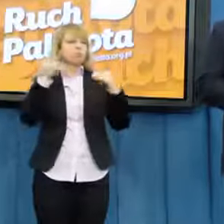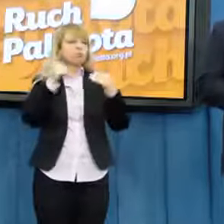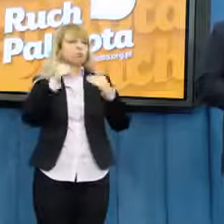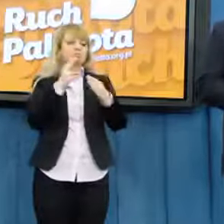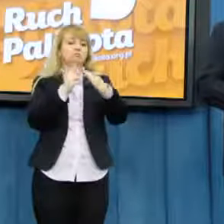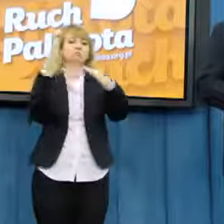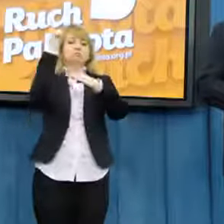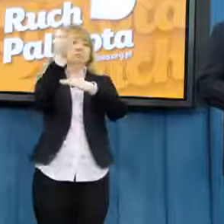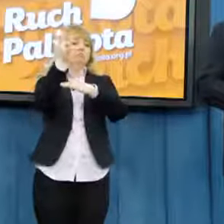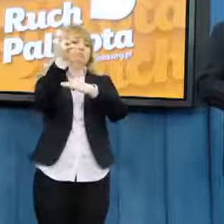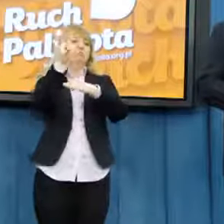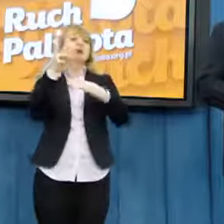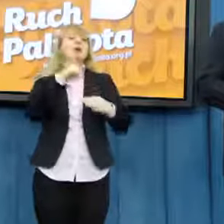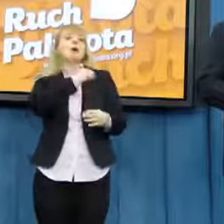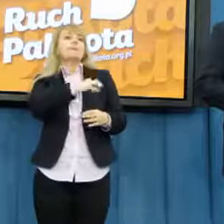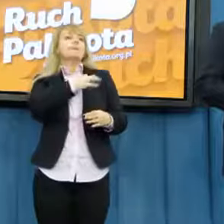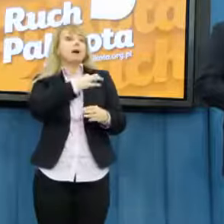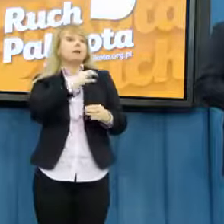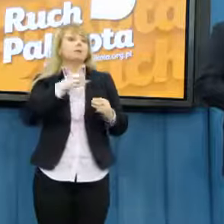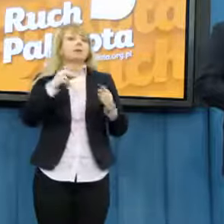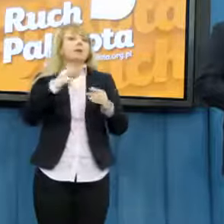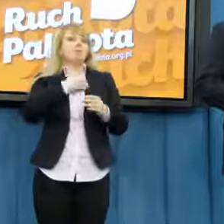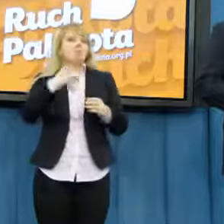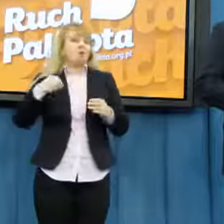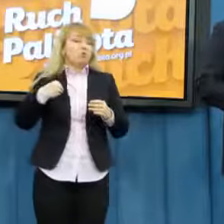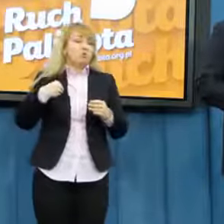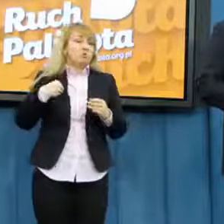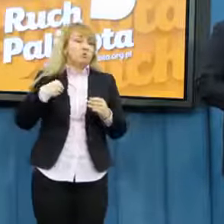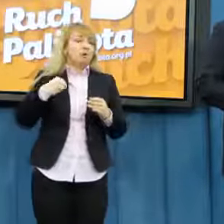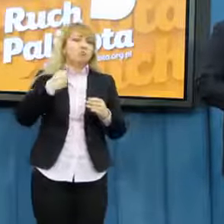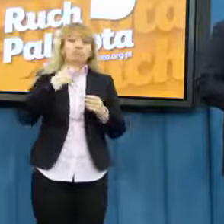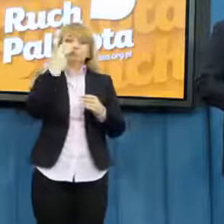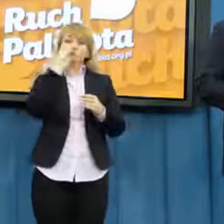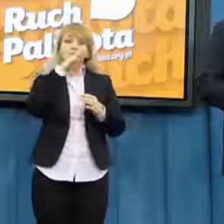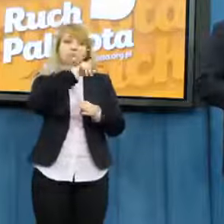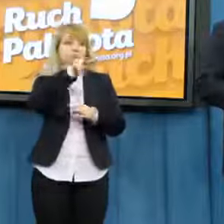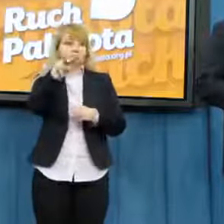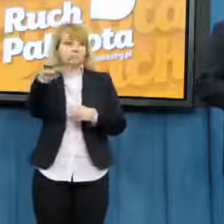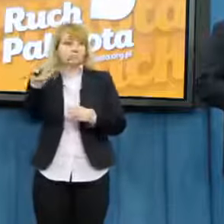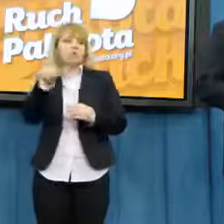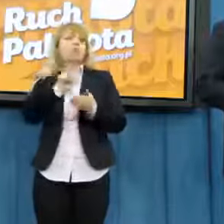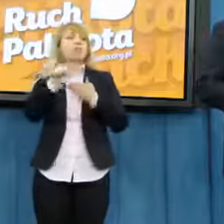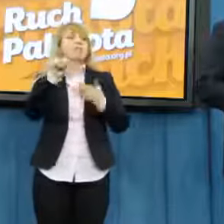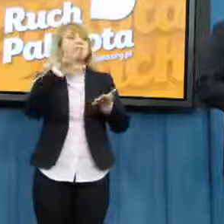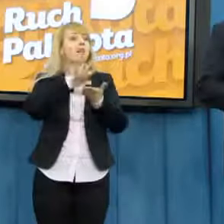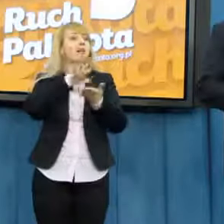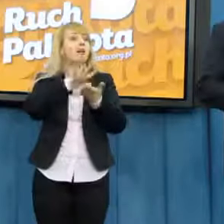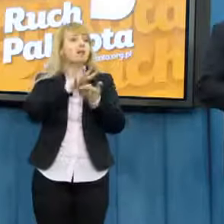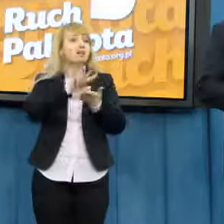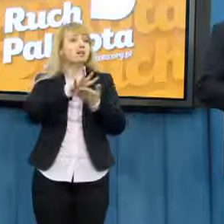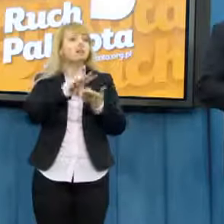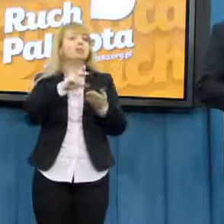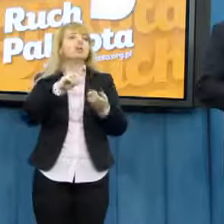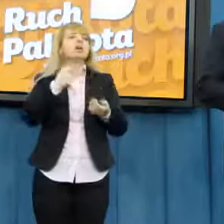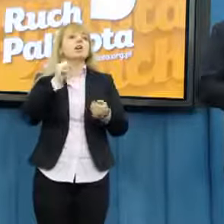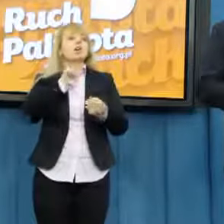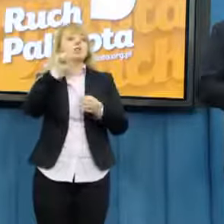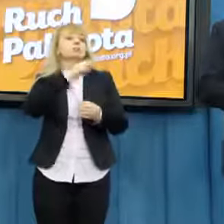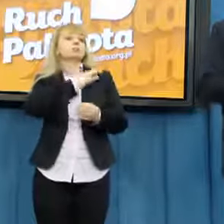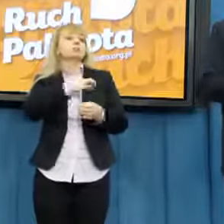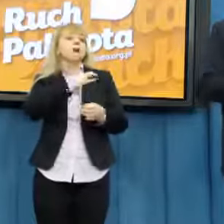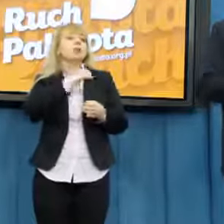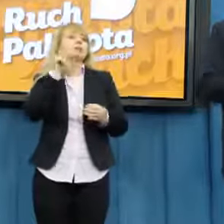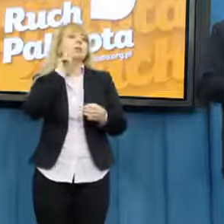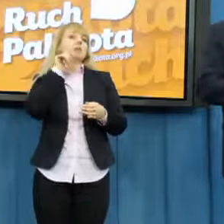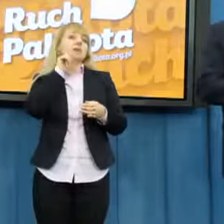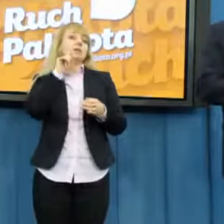partie w Polsce mają charakter raczej partii takich, w których